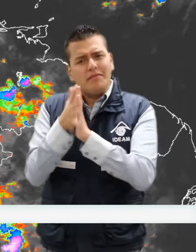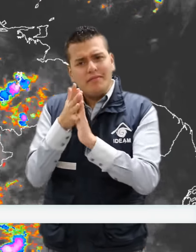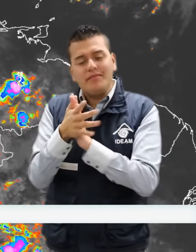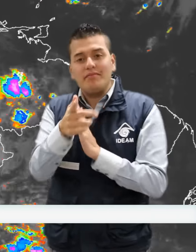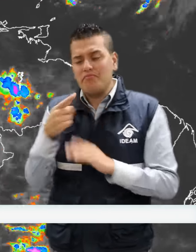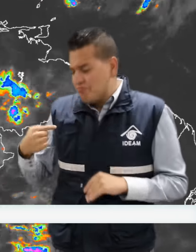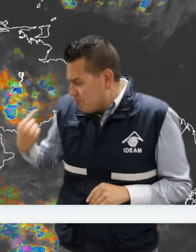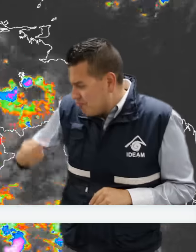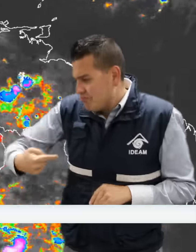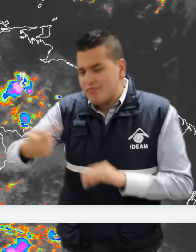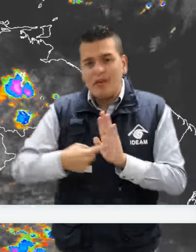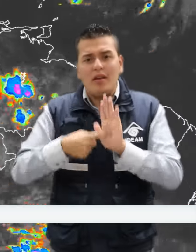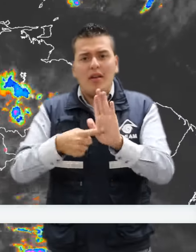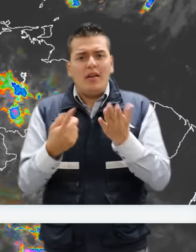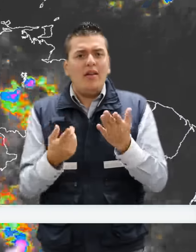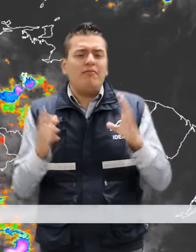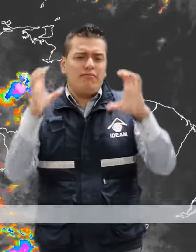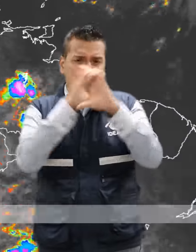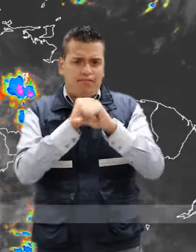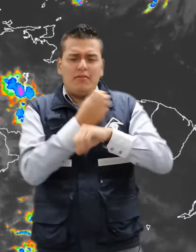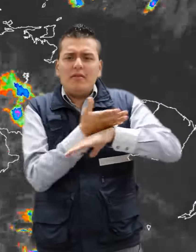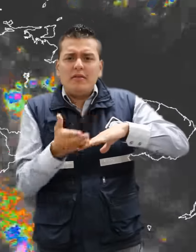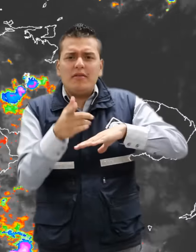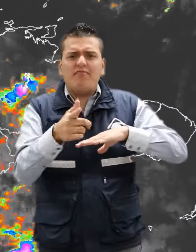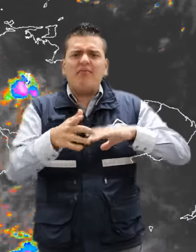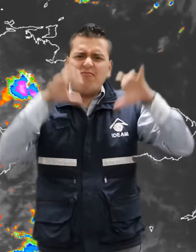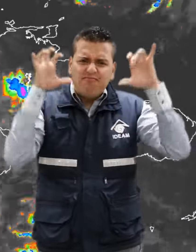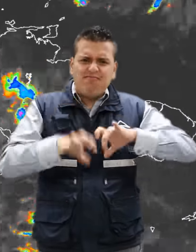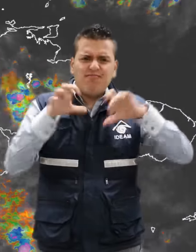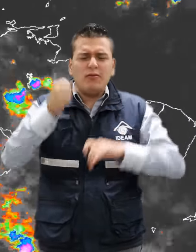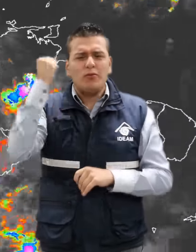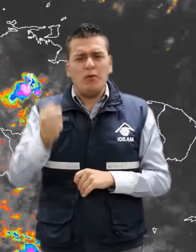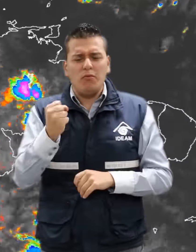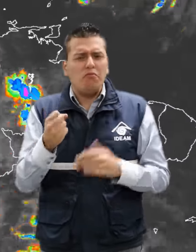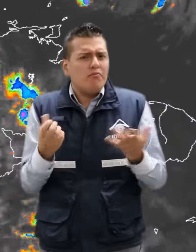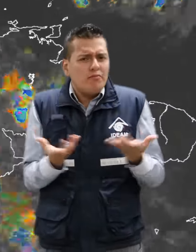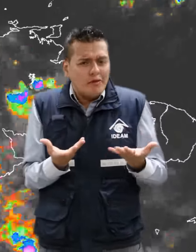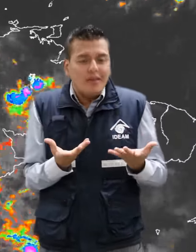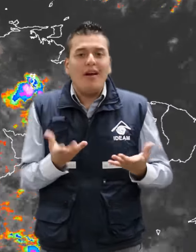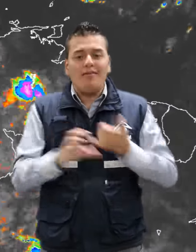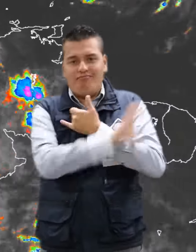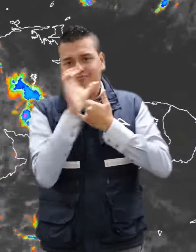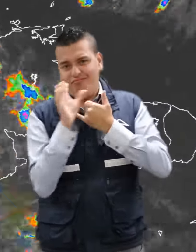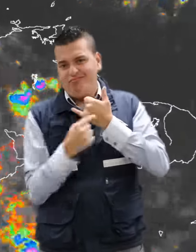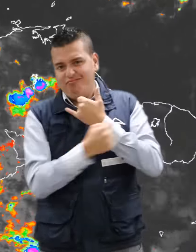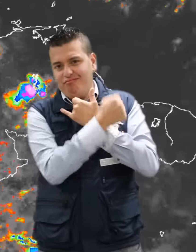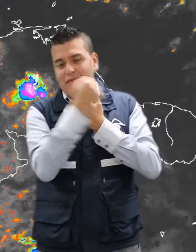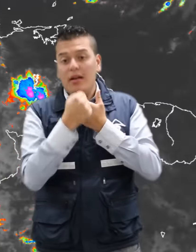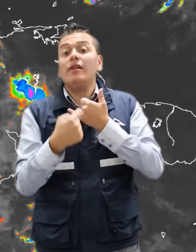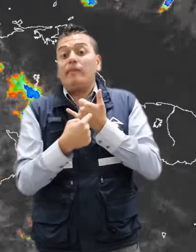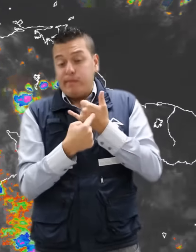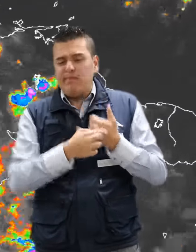durante las últimas horas y durante horas de la noche se presentaron fuertes lluvias en amplios sectores de la región Caribe, incluso con